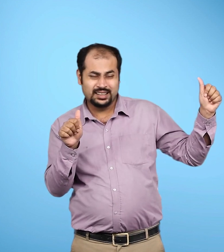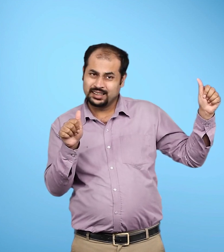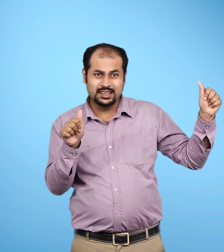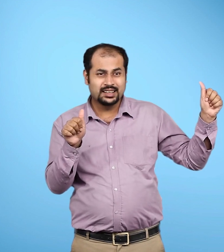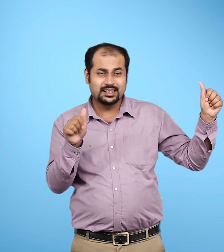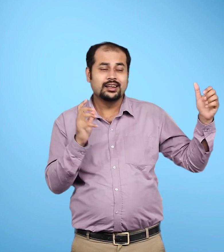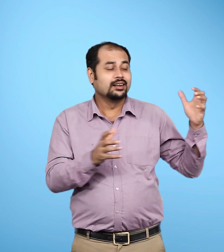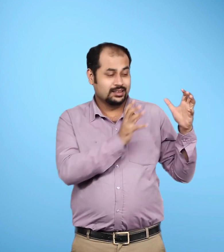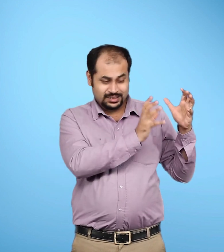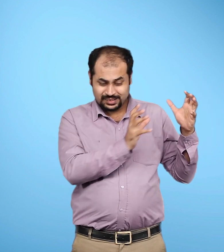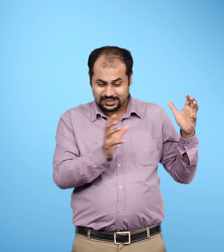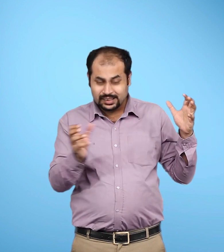प्रिथ्वी तीसरा ग्रह है